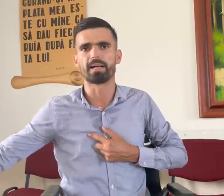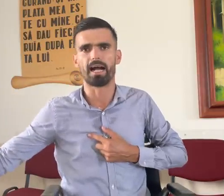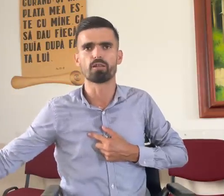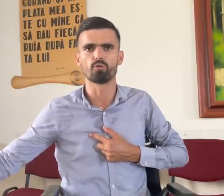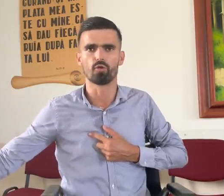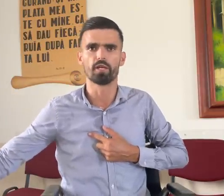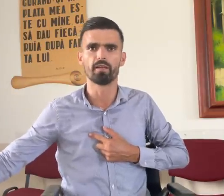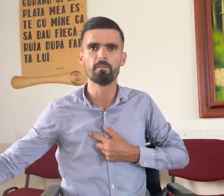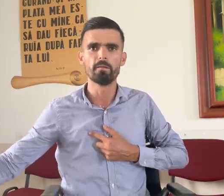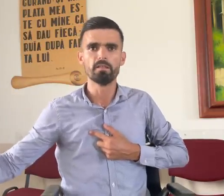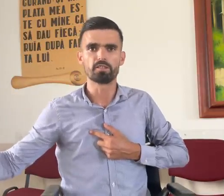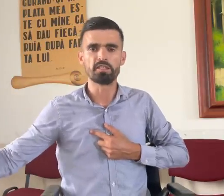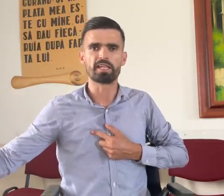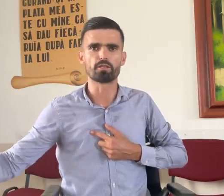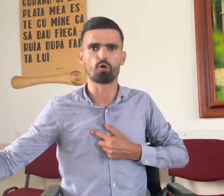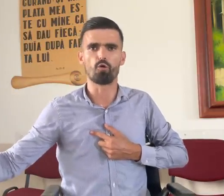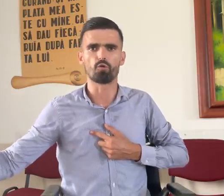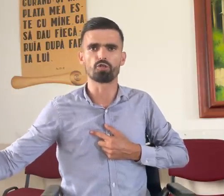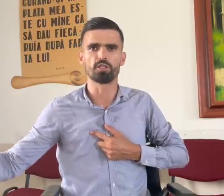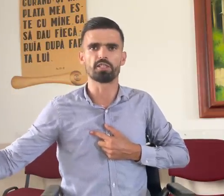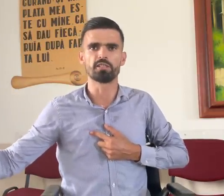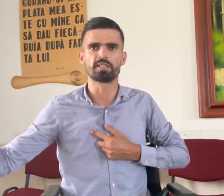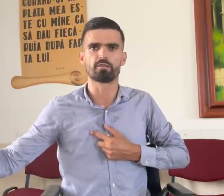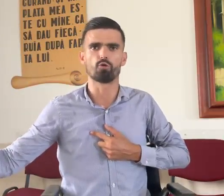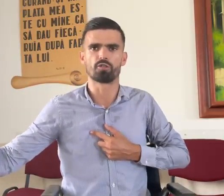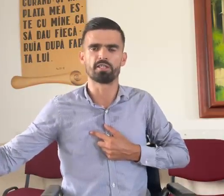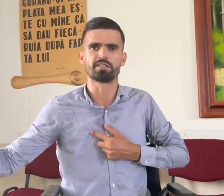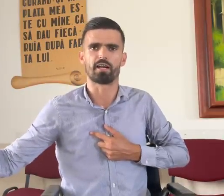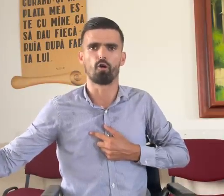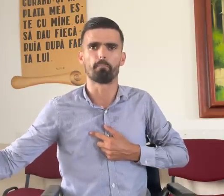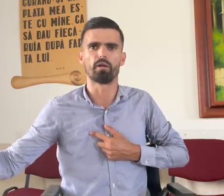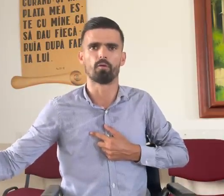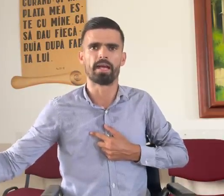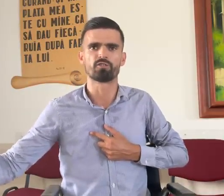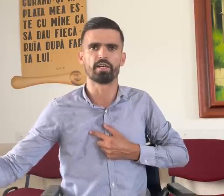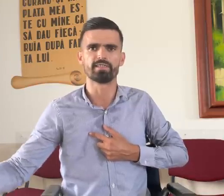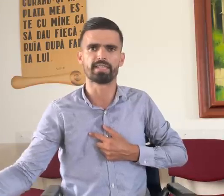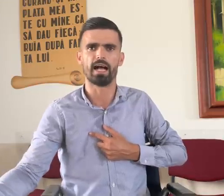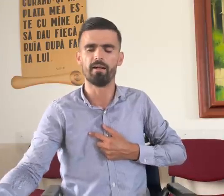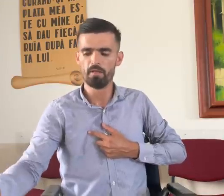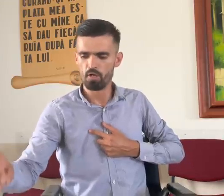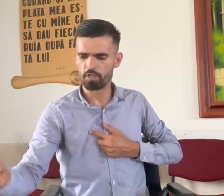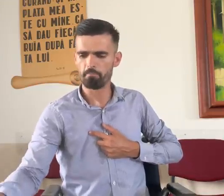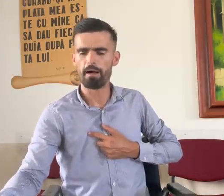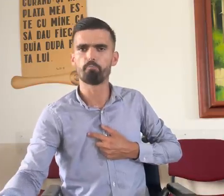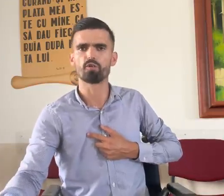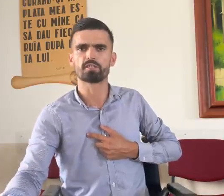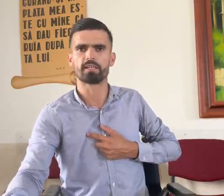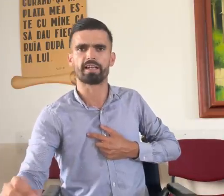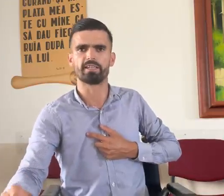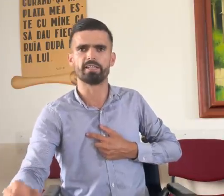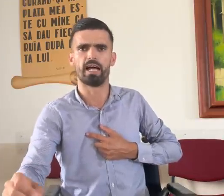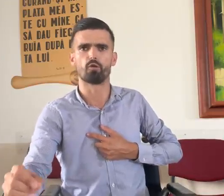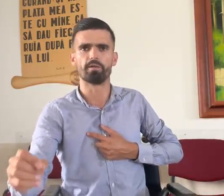păcatul. dintre droguri și dintre toți interlopii lumei acestea și m-a pus în grădina lui